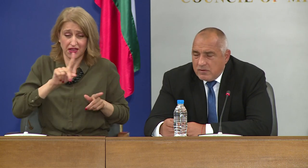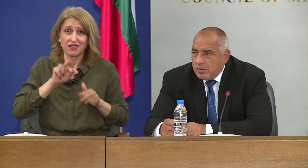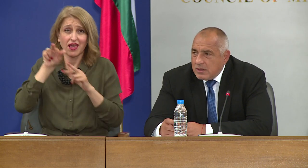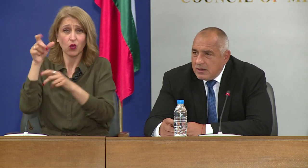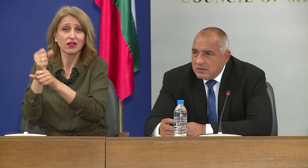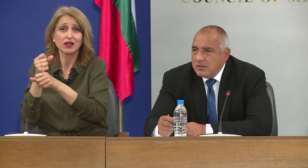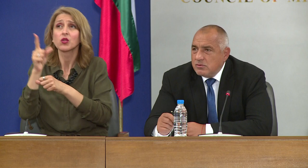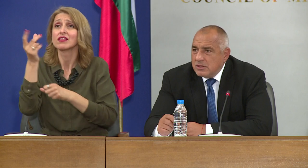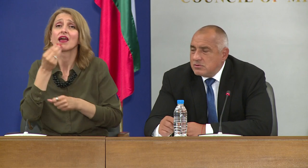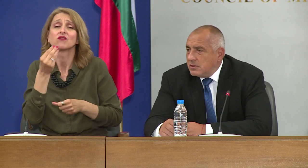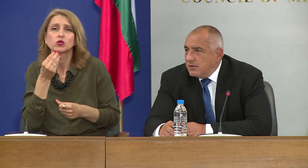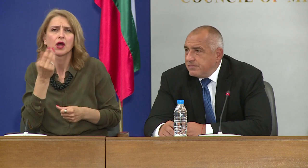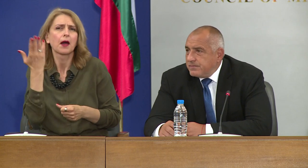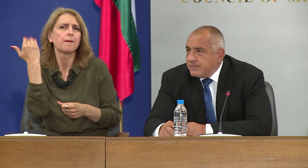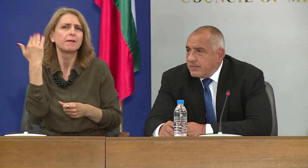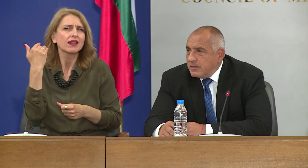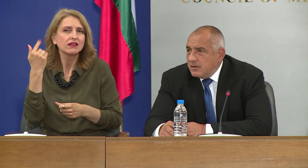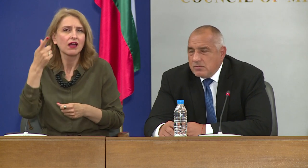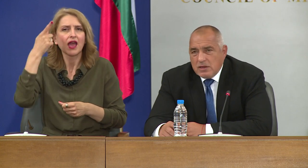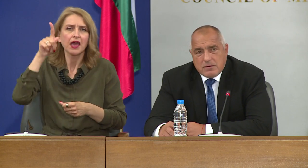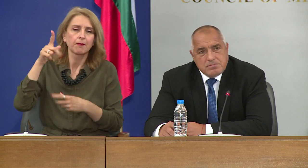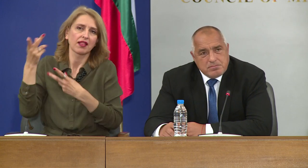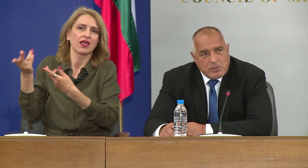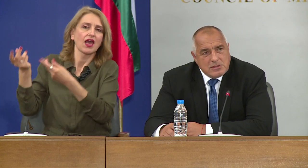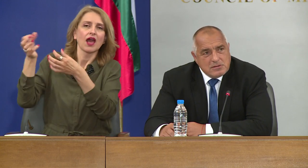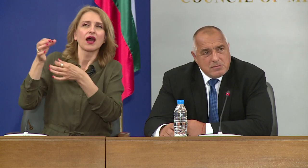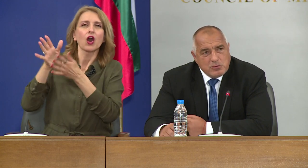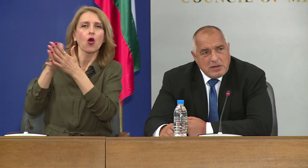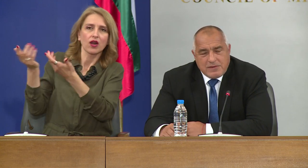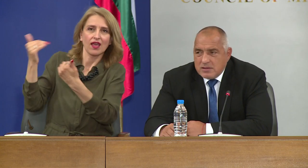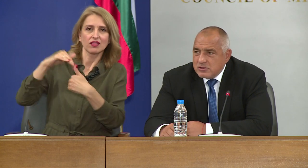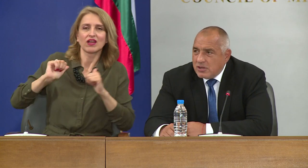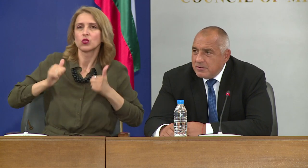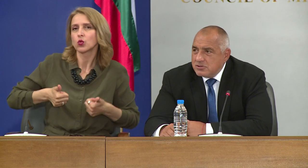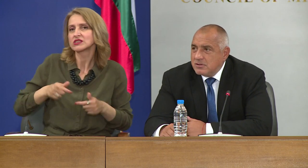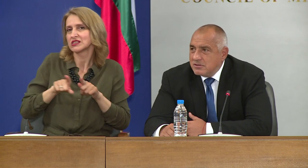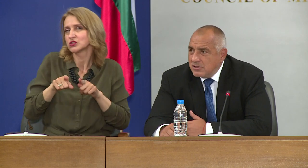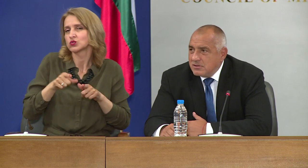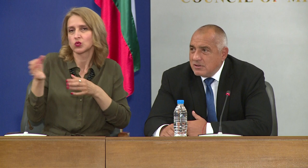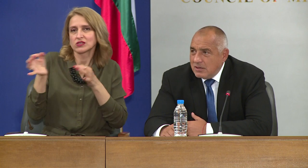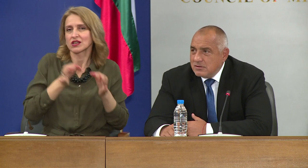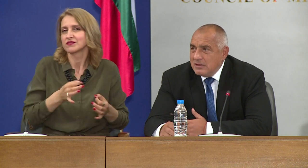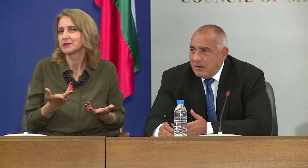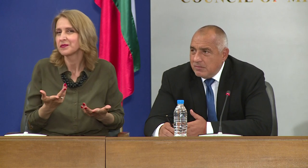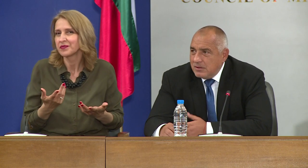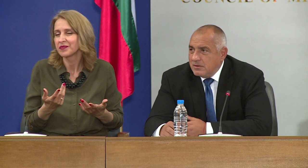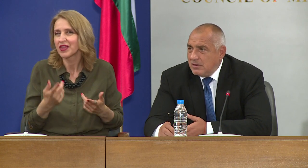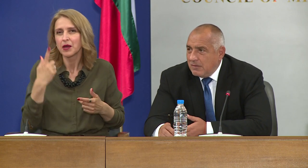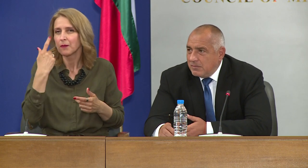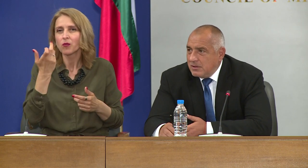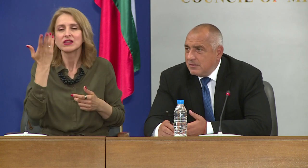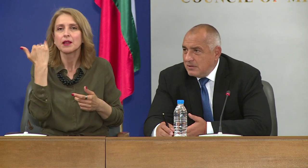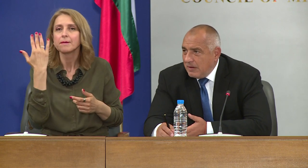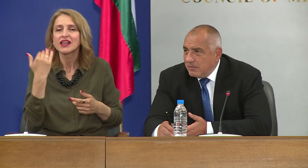дойдоха във България, те ни донесоха. Ние тогава, помните, се подигравахте на щаба, че излизат и казват нямаме,